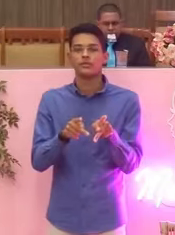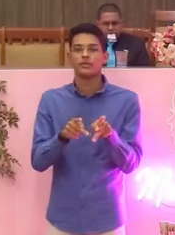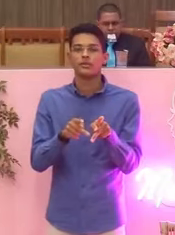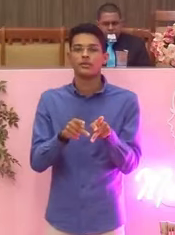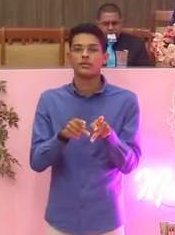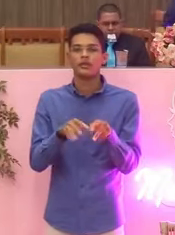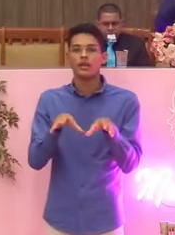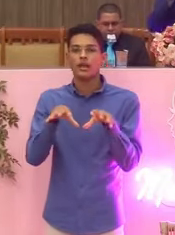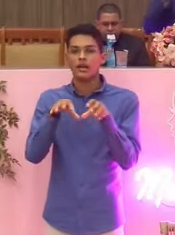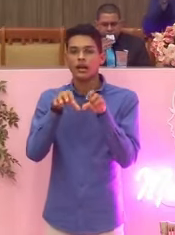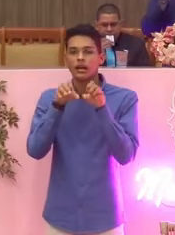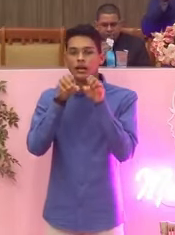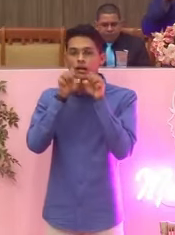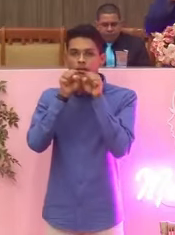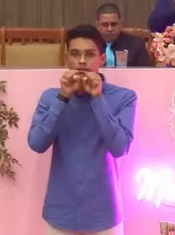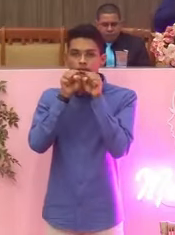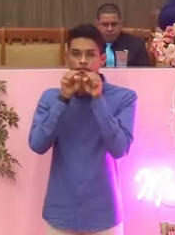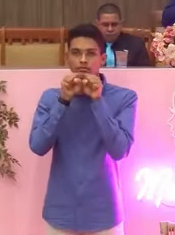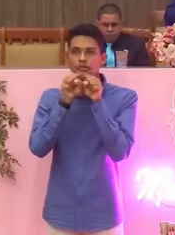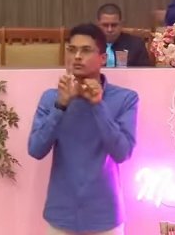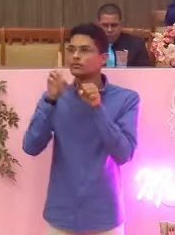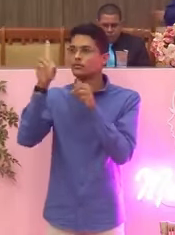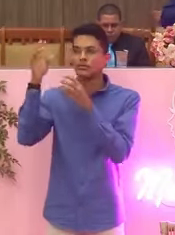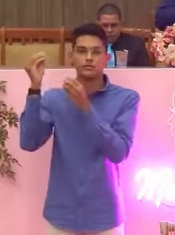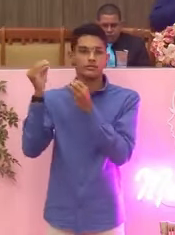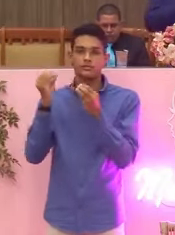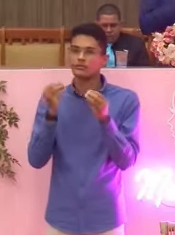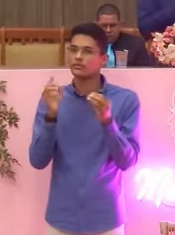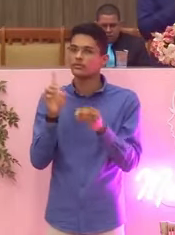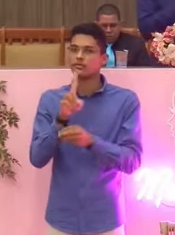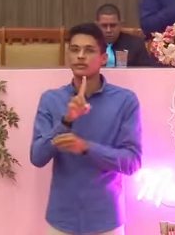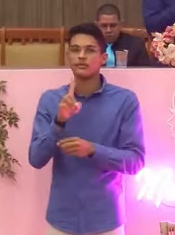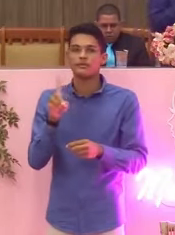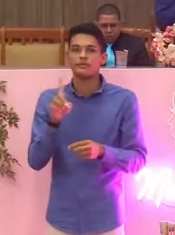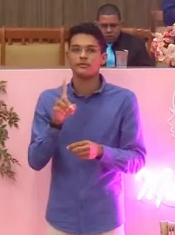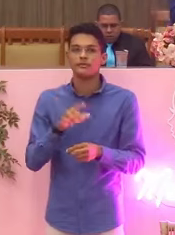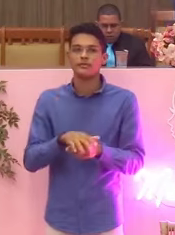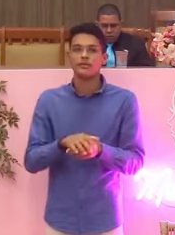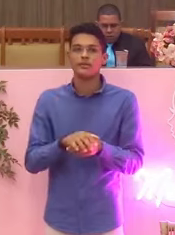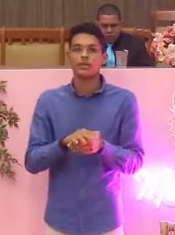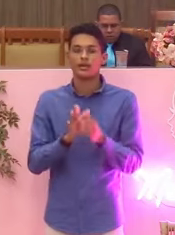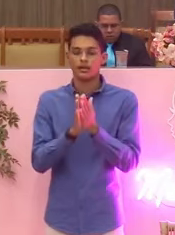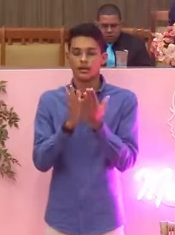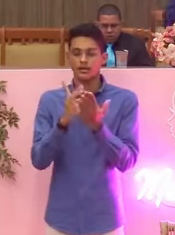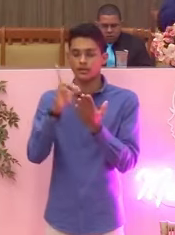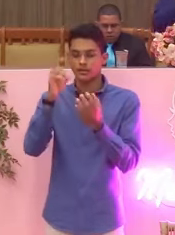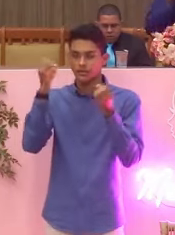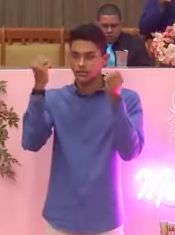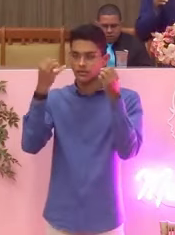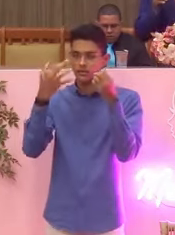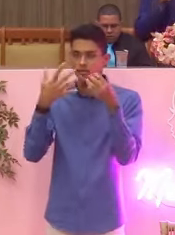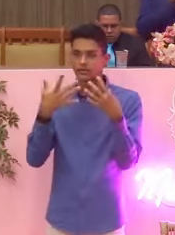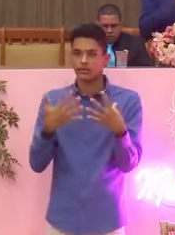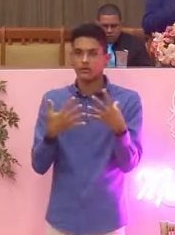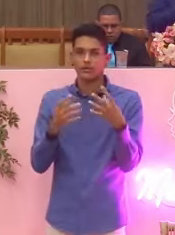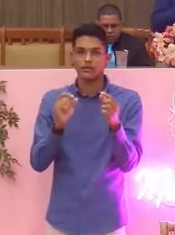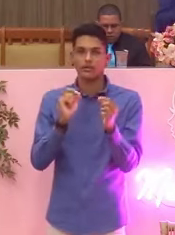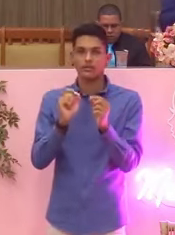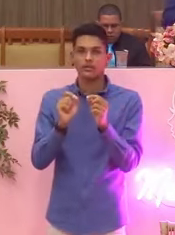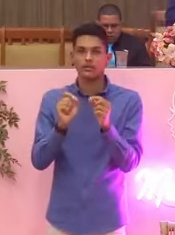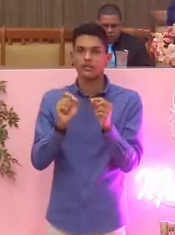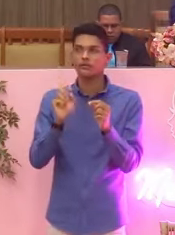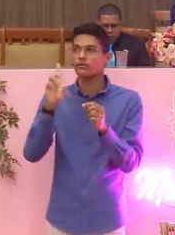Maldição não vem de Deus. Pastor Zé, o que é isso? A Bíblia diz que Deus maldiçou fulana, Beltrano, não.